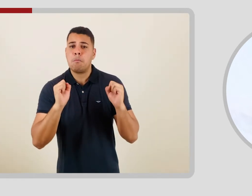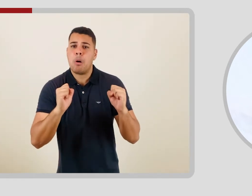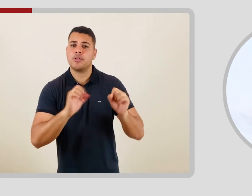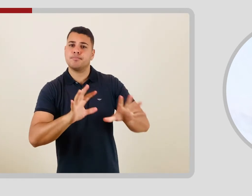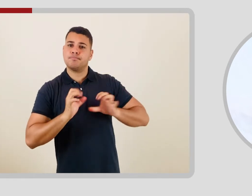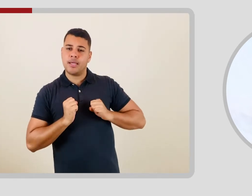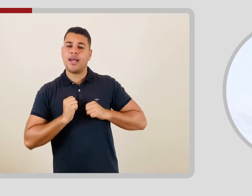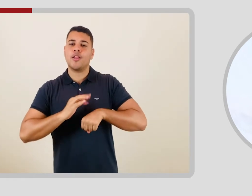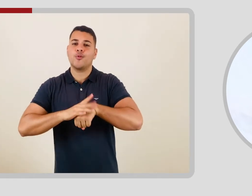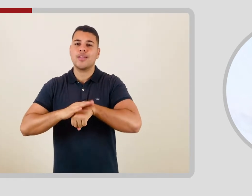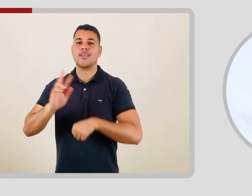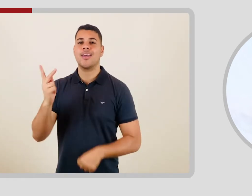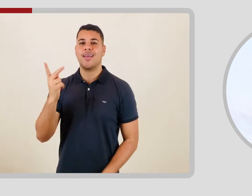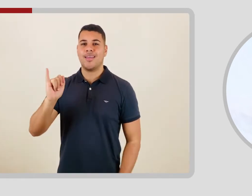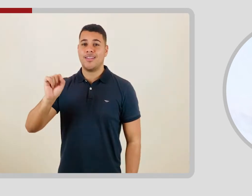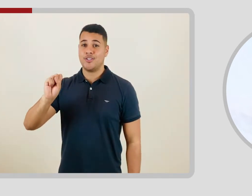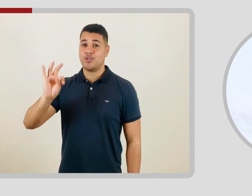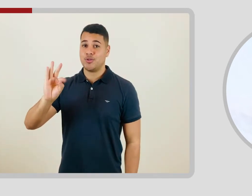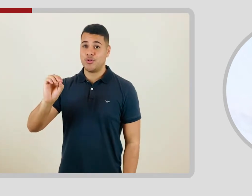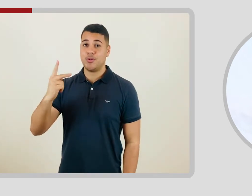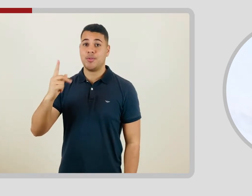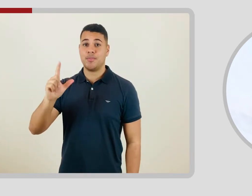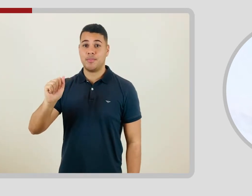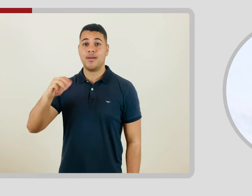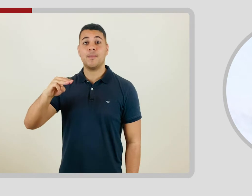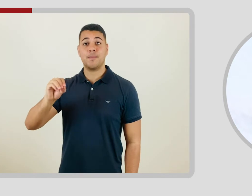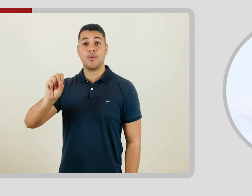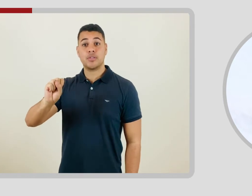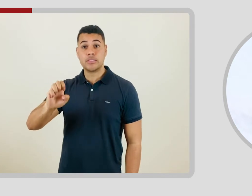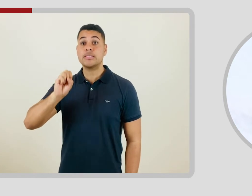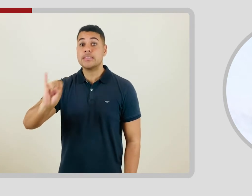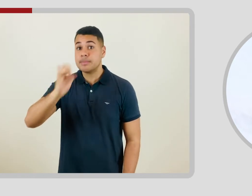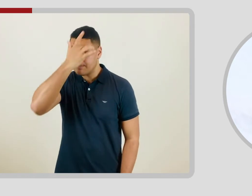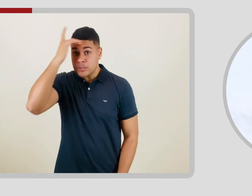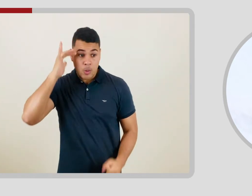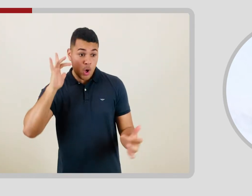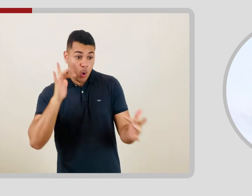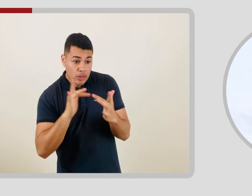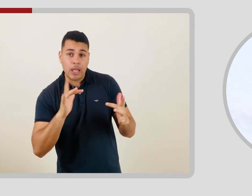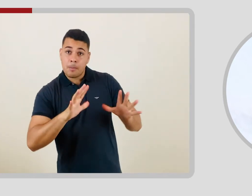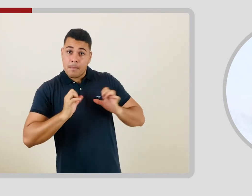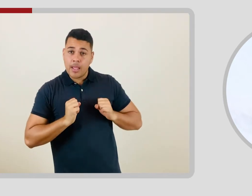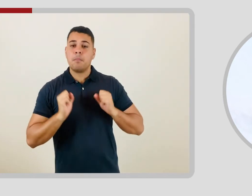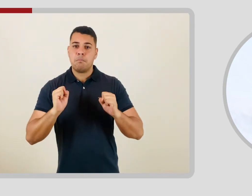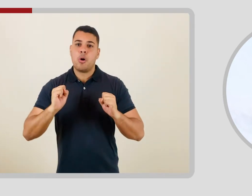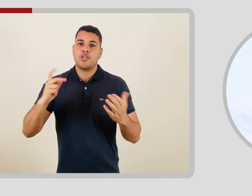uma doença que pode afetar os pulmões e levar à morte.